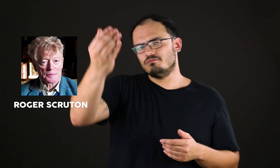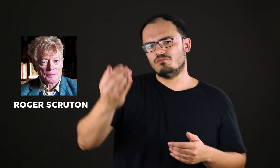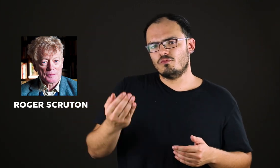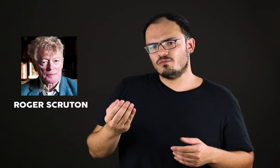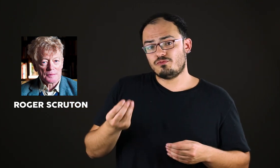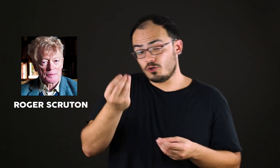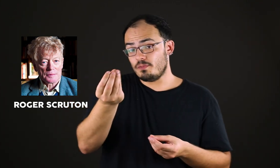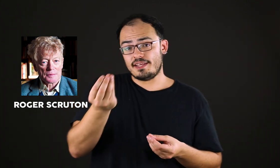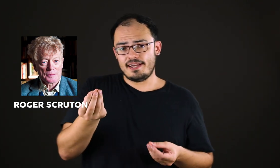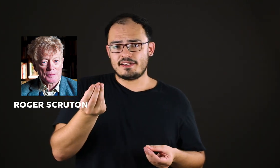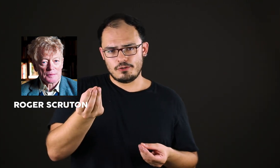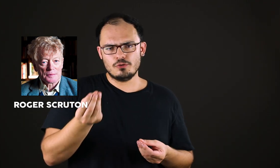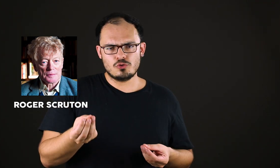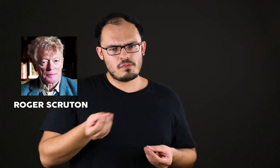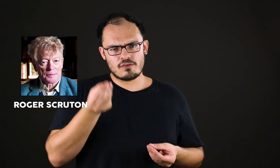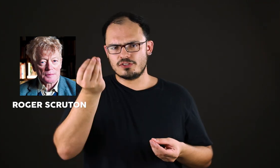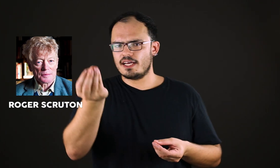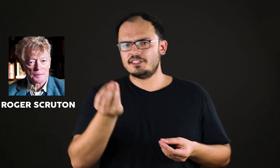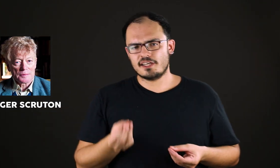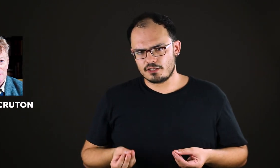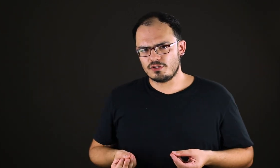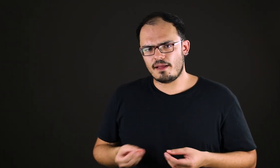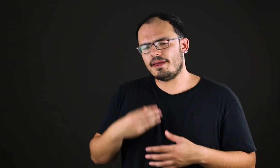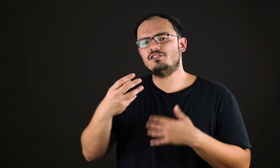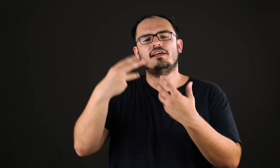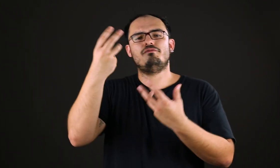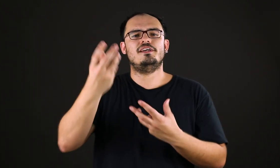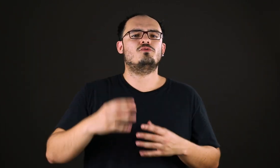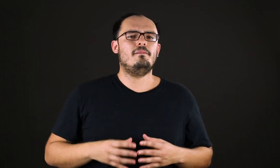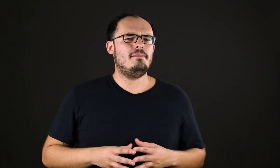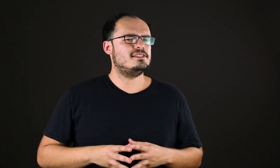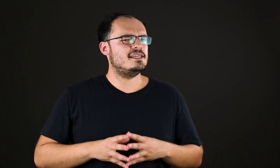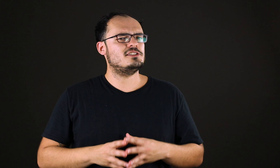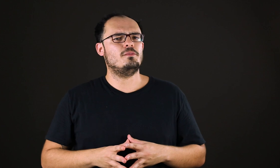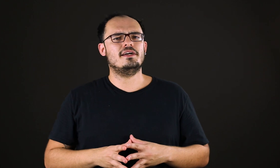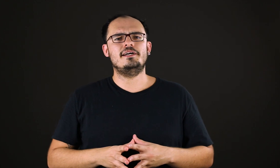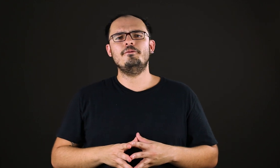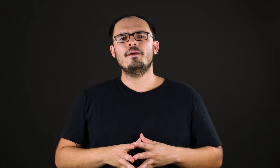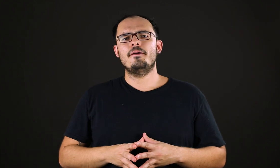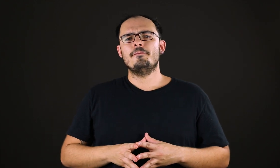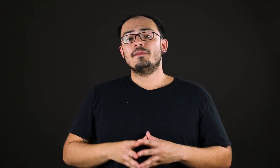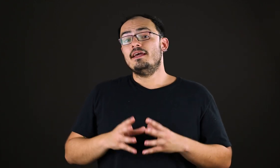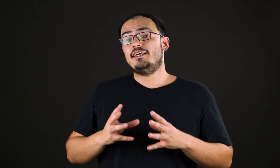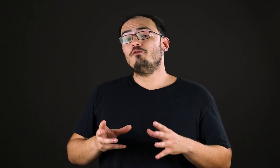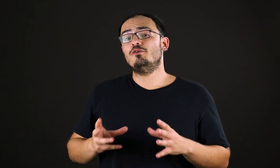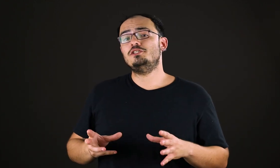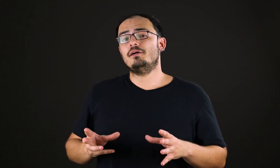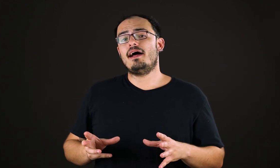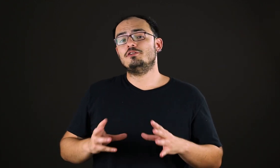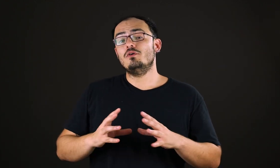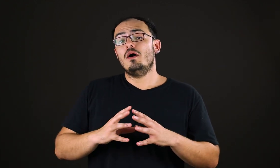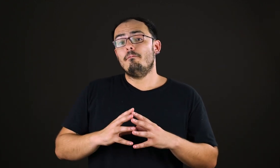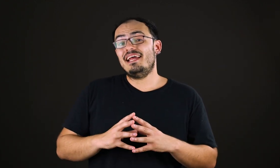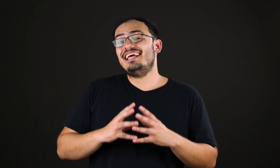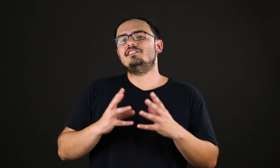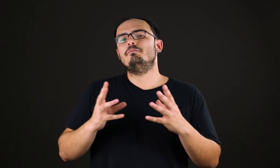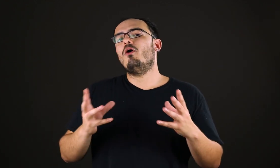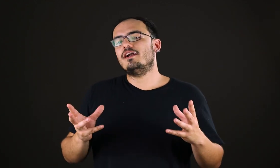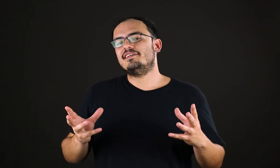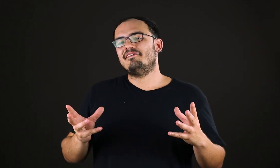filme dele aqui no YouTube que você acha gratuitamente que ele fez com a BBC, se não me engano, que é um filme chamado Beleza Importa.